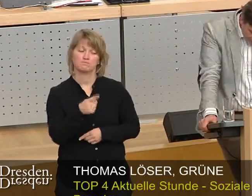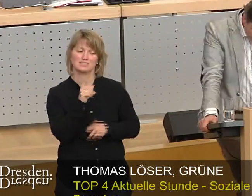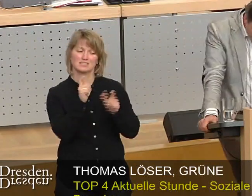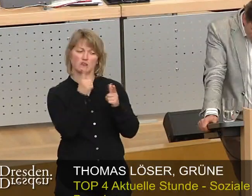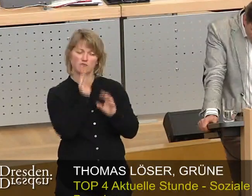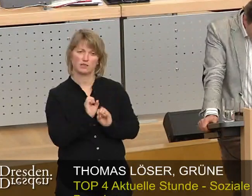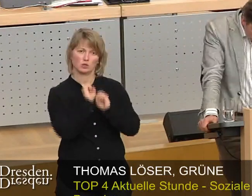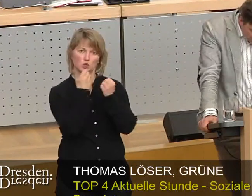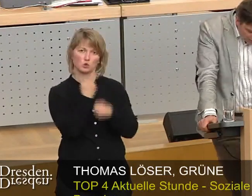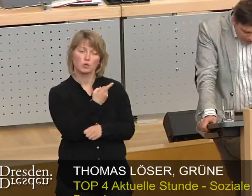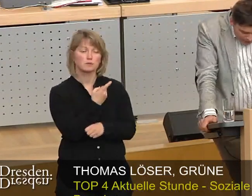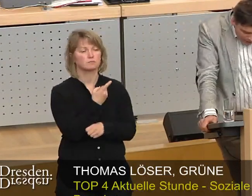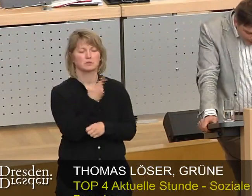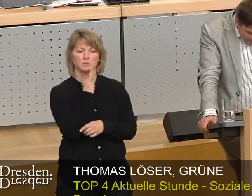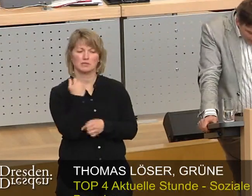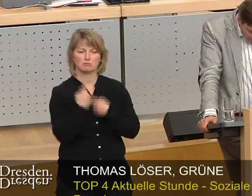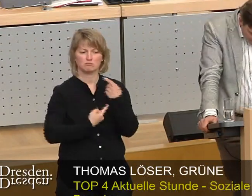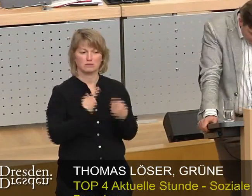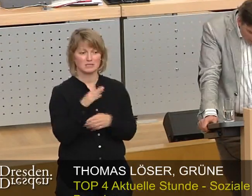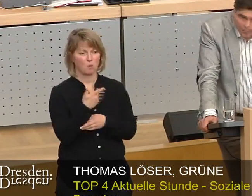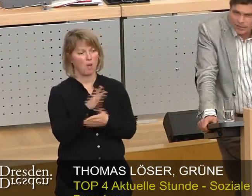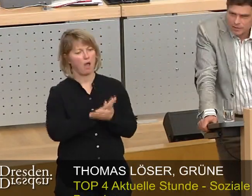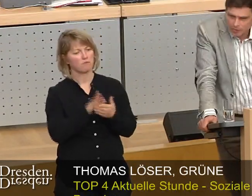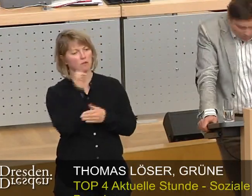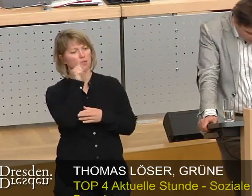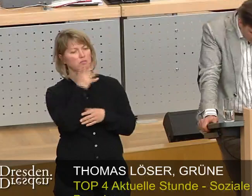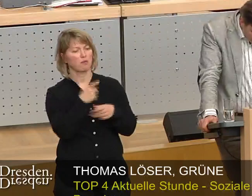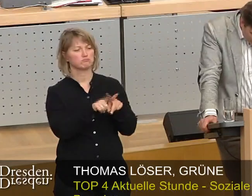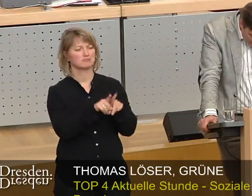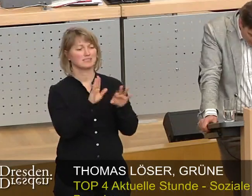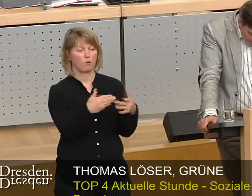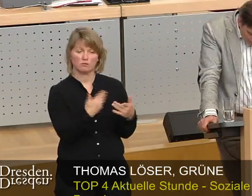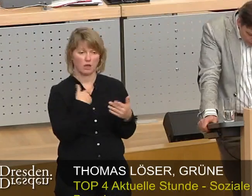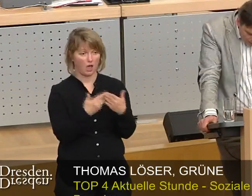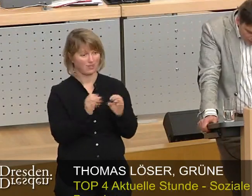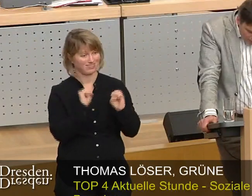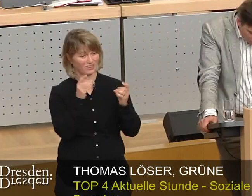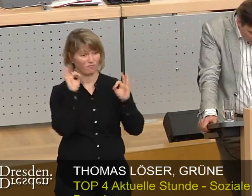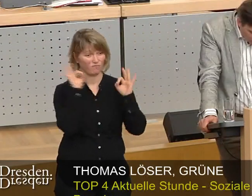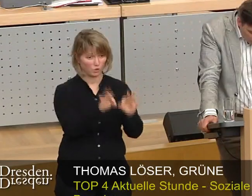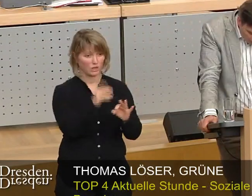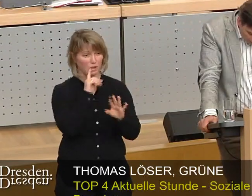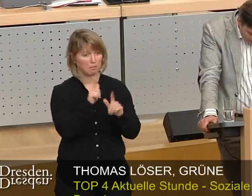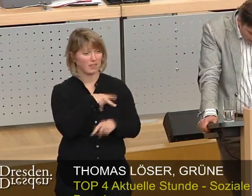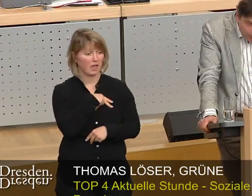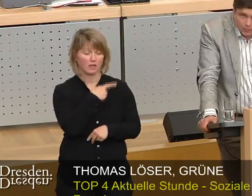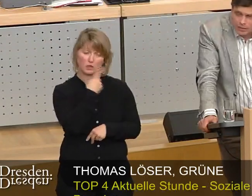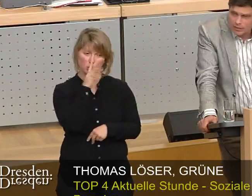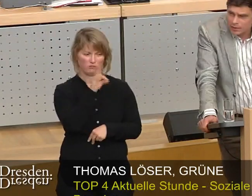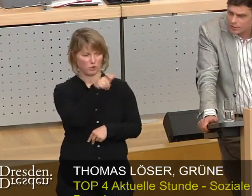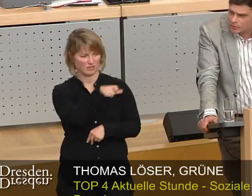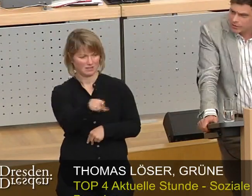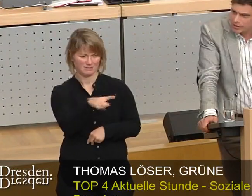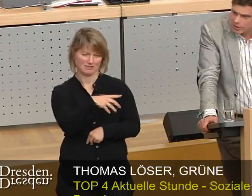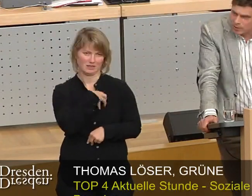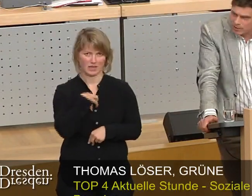Gesellschaft, meine Damen und Herren, vollzieht man nicht alle Tage. Man macht das auch nicht für Parteien, sondern für die Dresdner Bürger und Bürger. Und